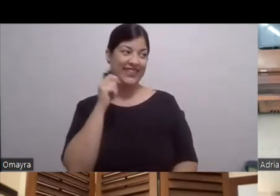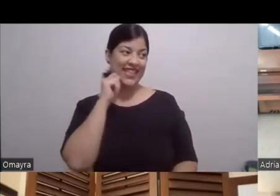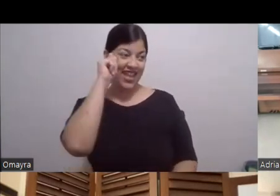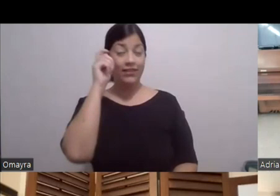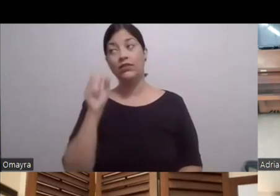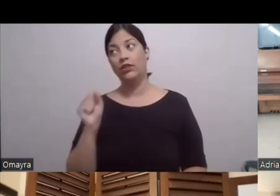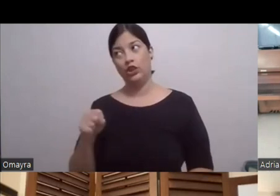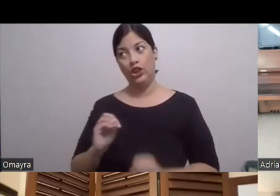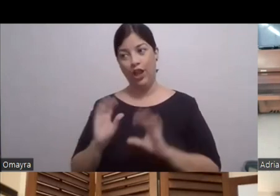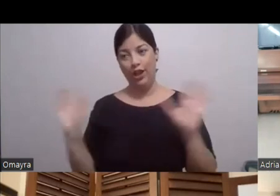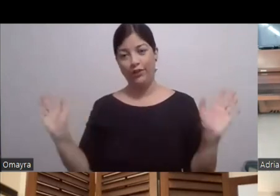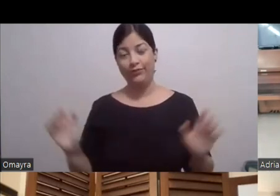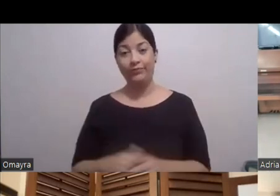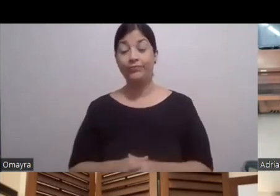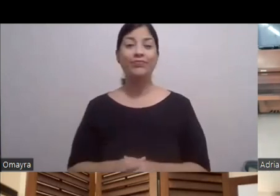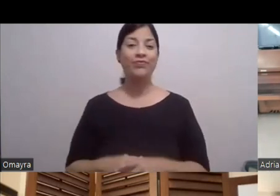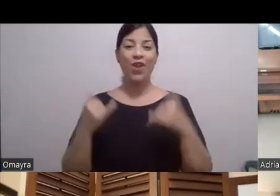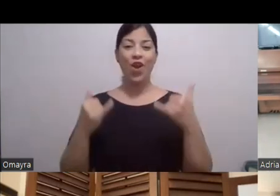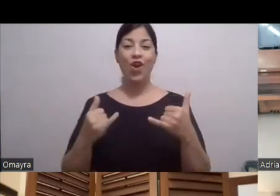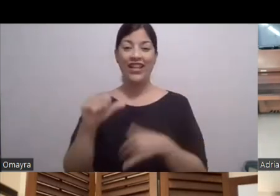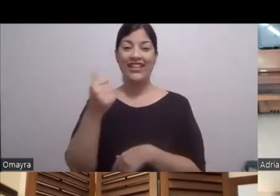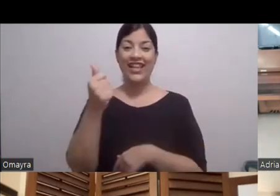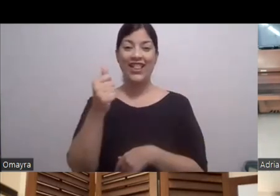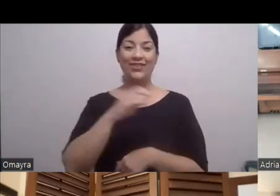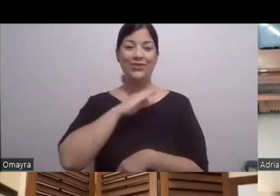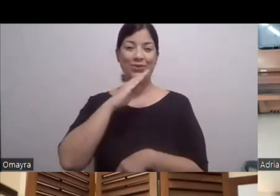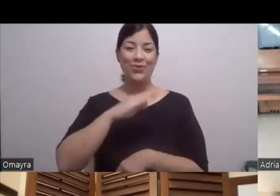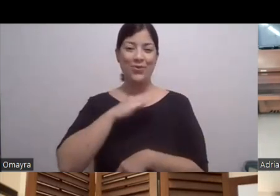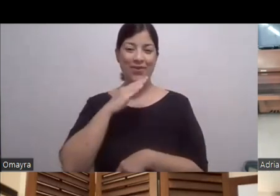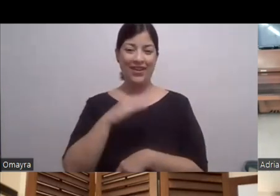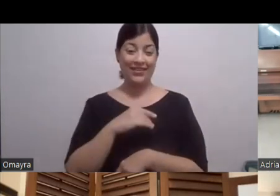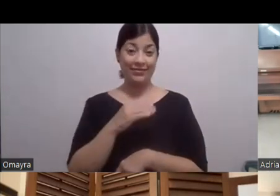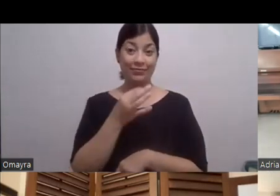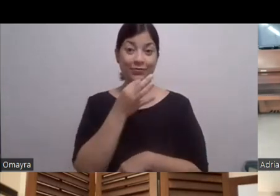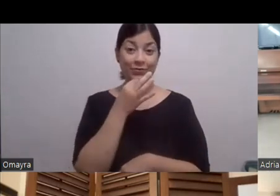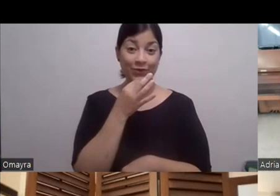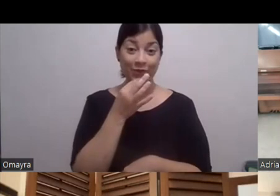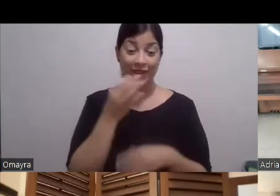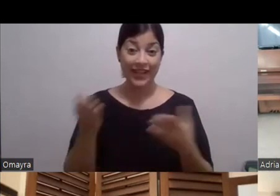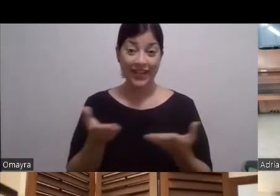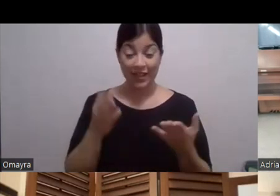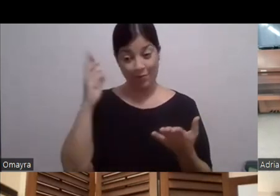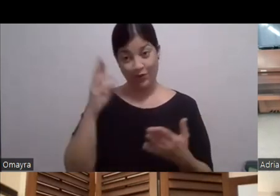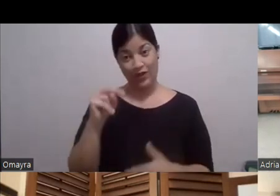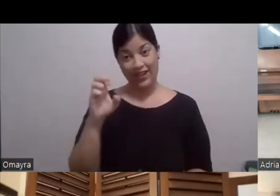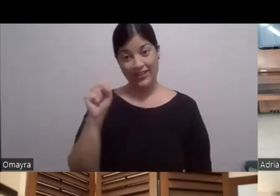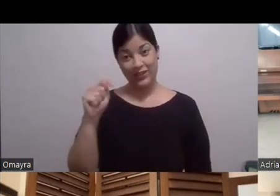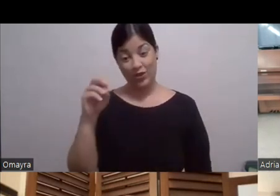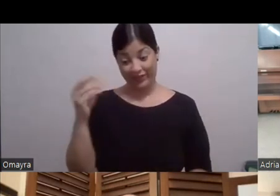Mira Hoy es Diez de octubre Y ya mismo Aquí Por eso es que Está Néstor Aquí Porque Dentro de dos